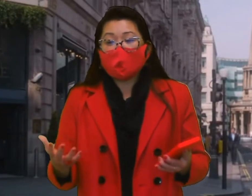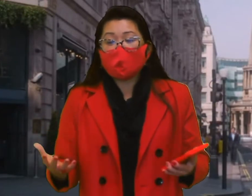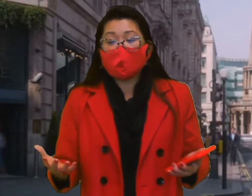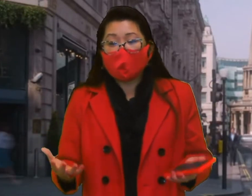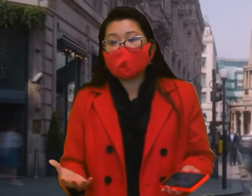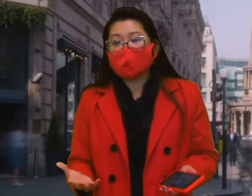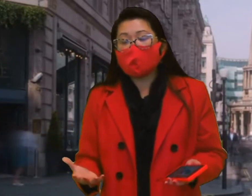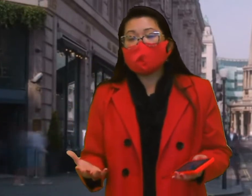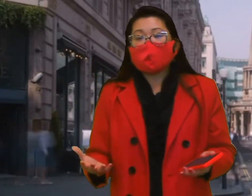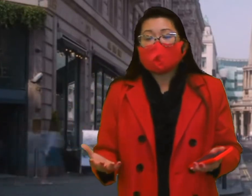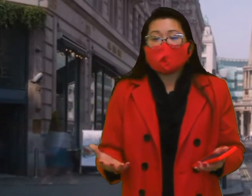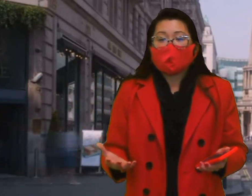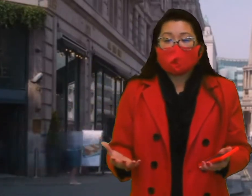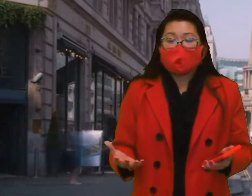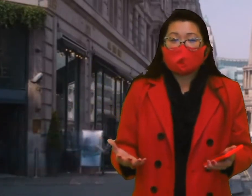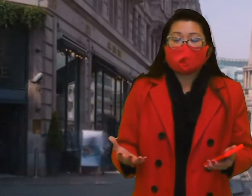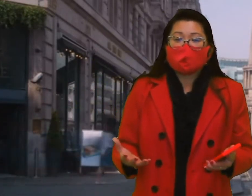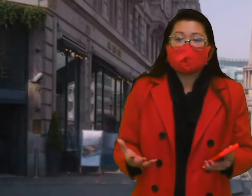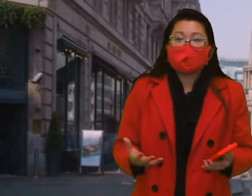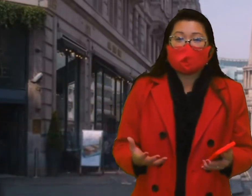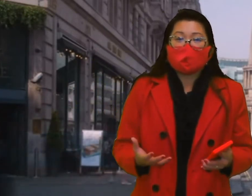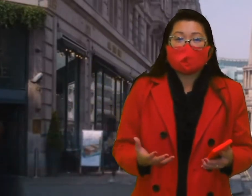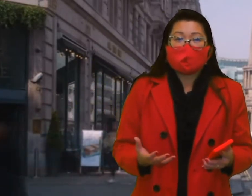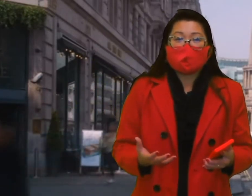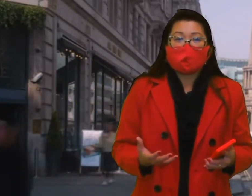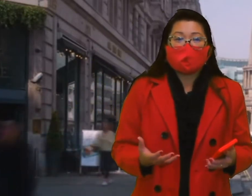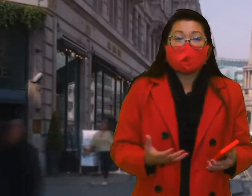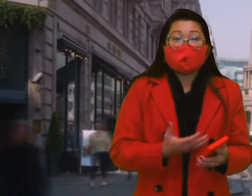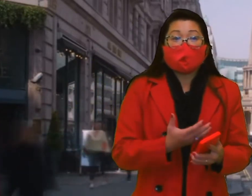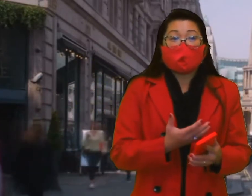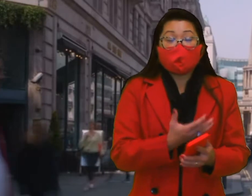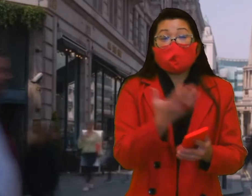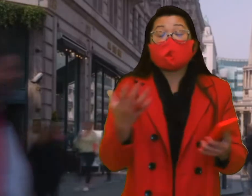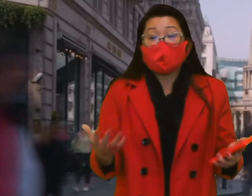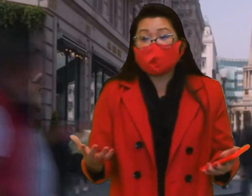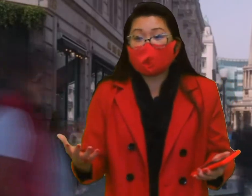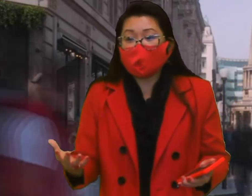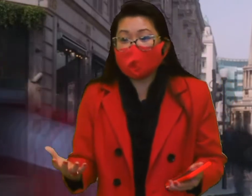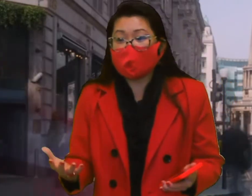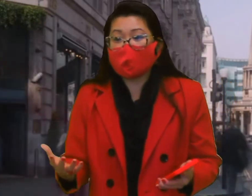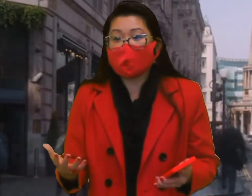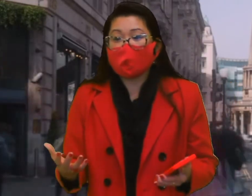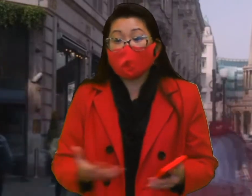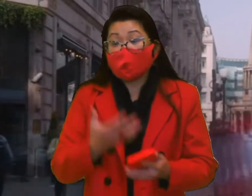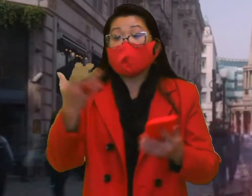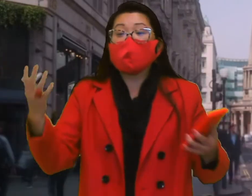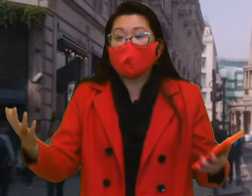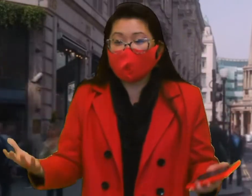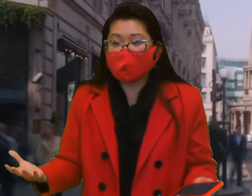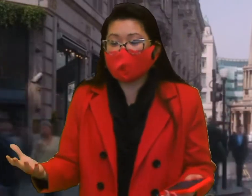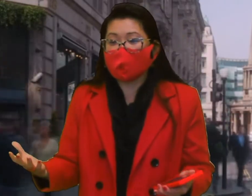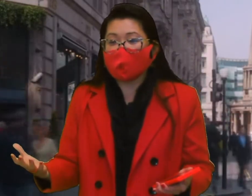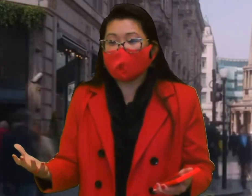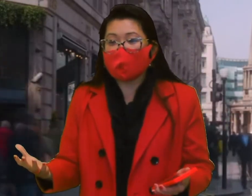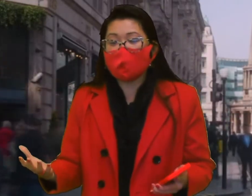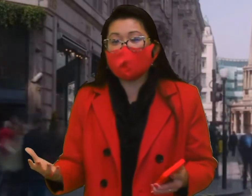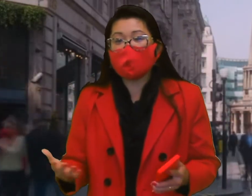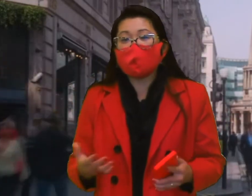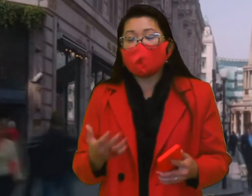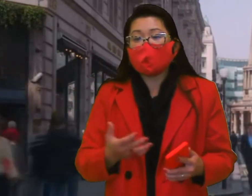instrumento que a gente possa aí, é uma ferramenta, na verdade, que a gente possa